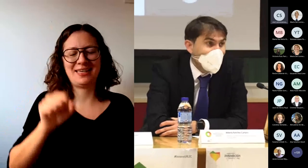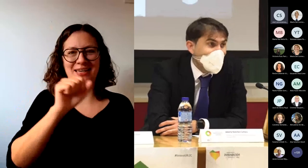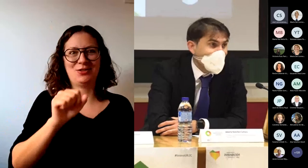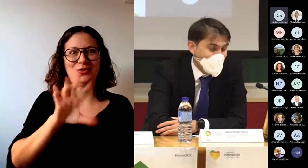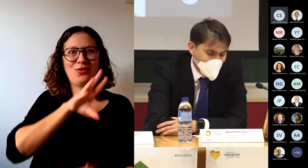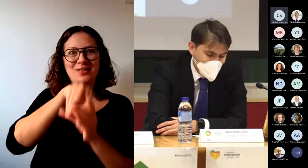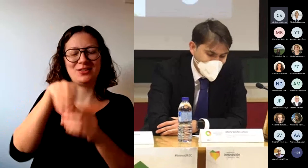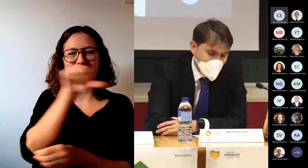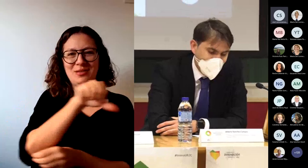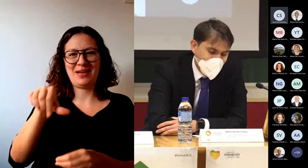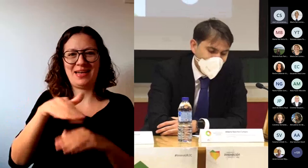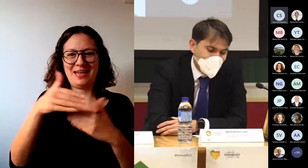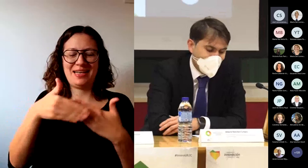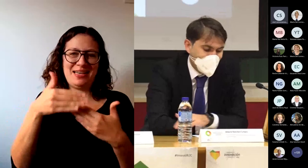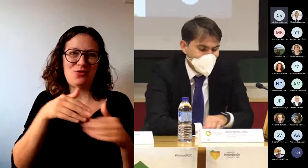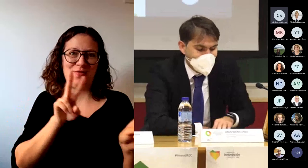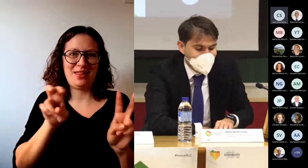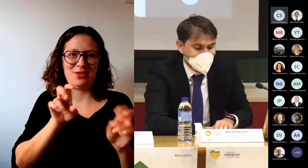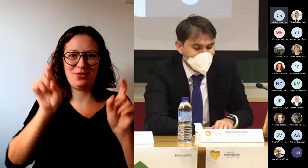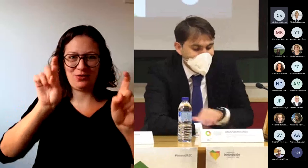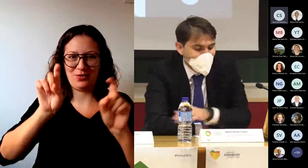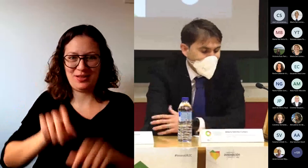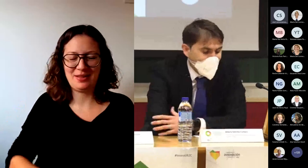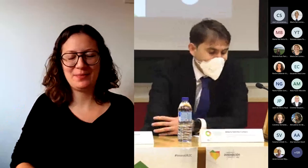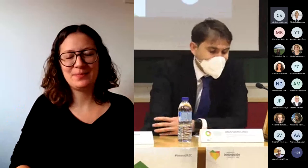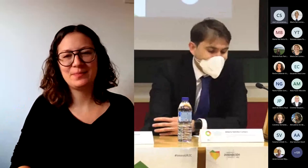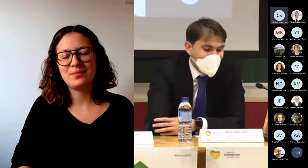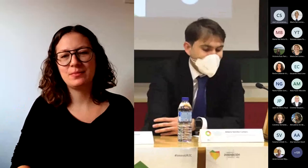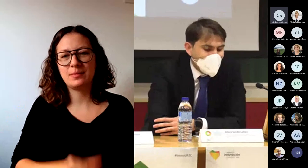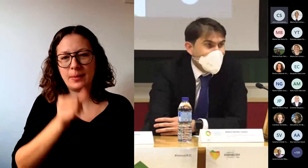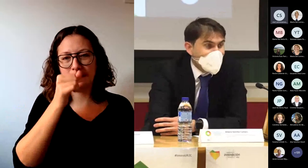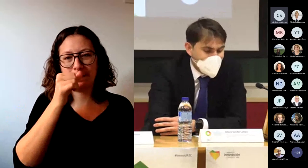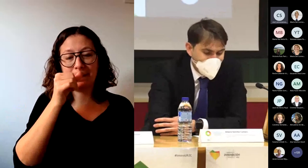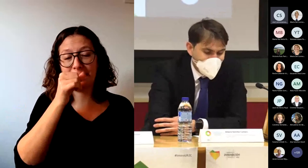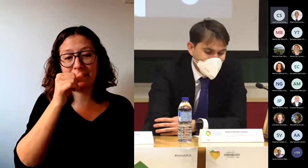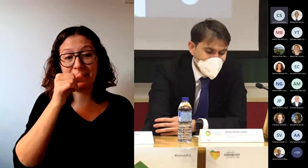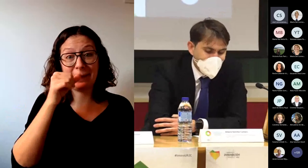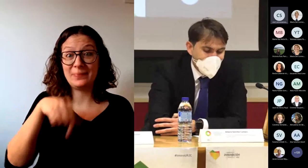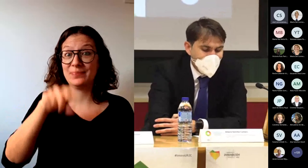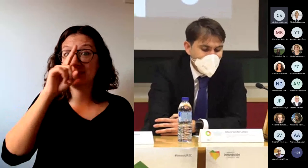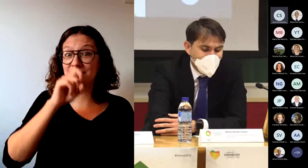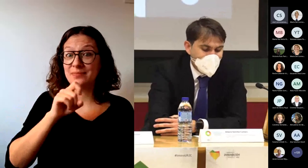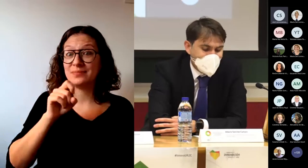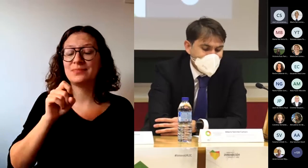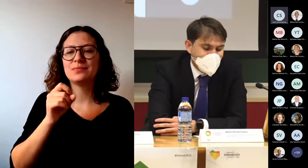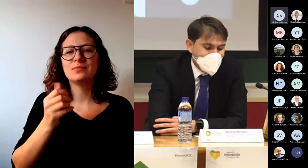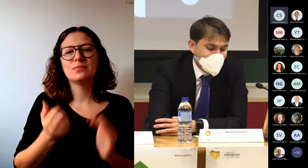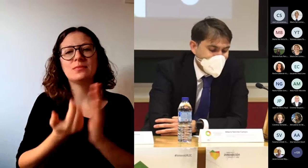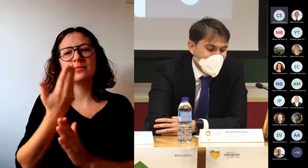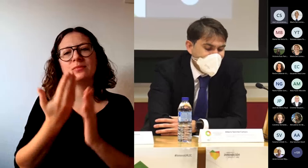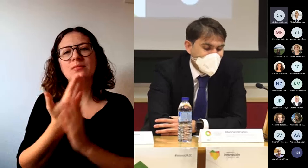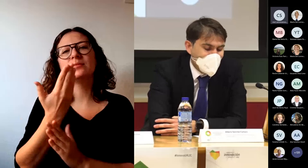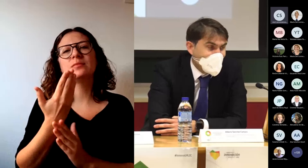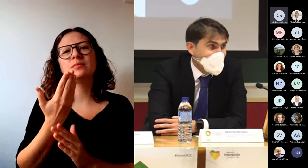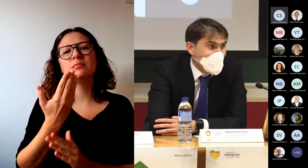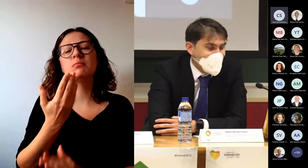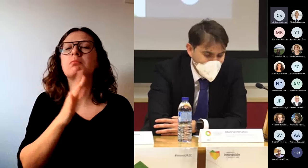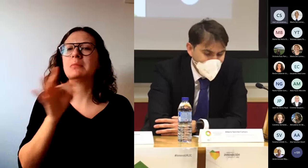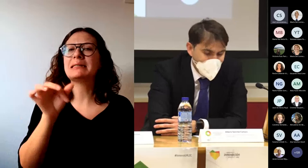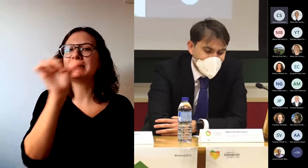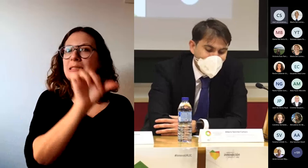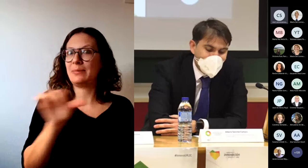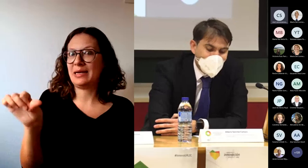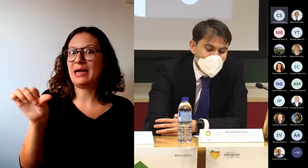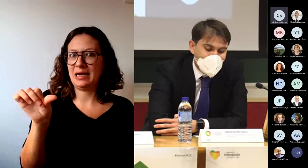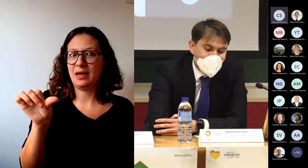Un evento que, igualmente, está afianzando así. Este año, las jornadas en particular y de forma extensiva a la Semana de la Innovación Docente